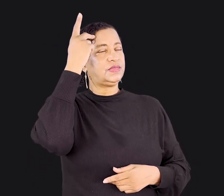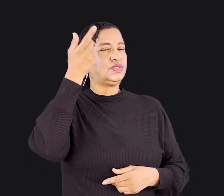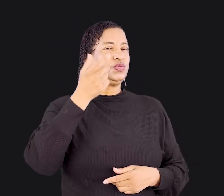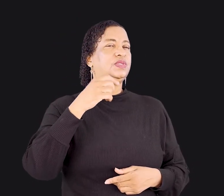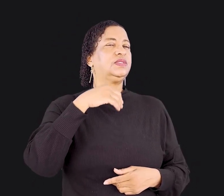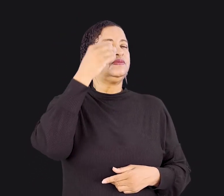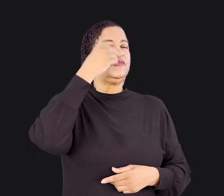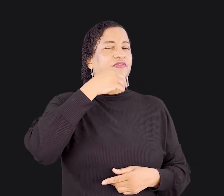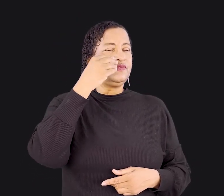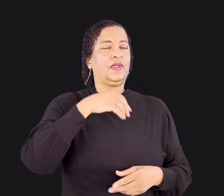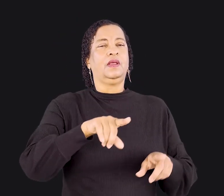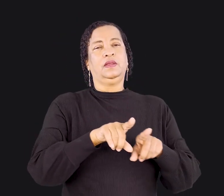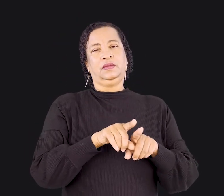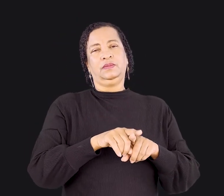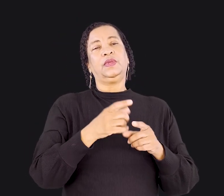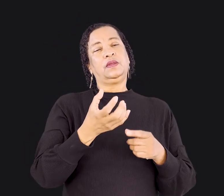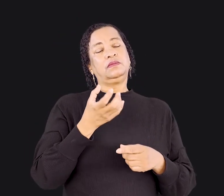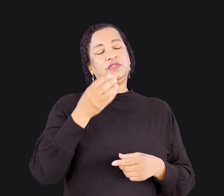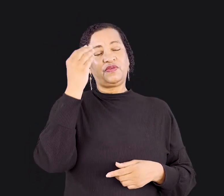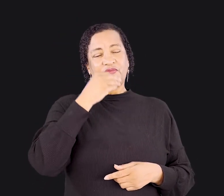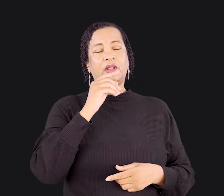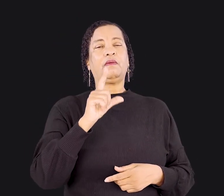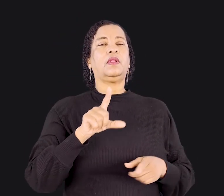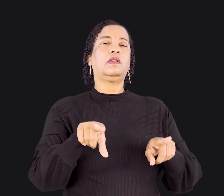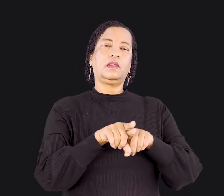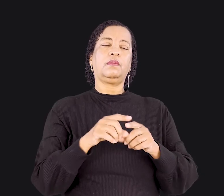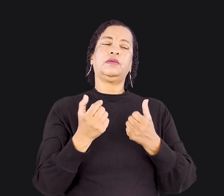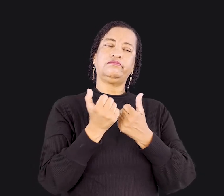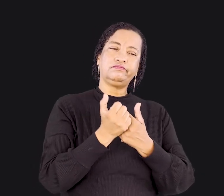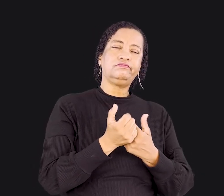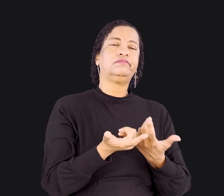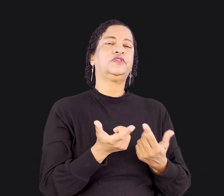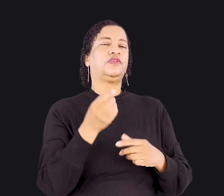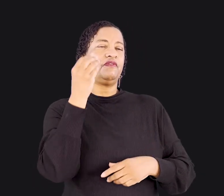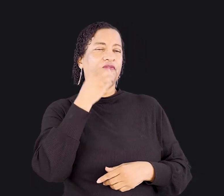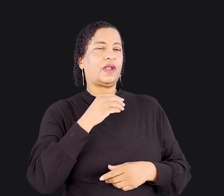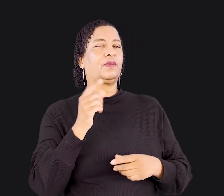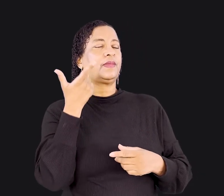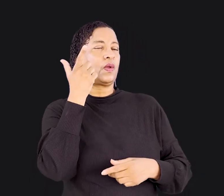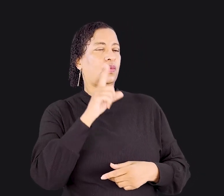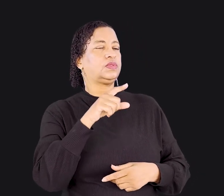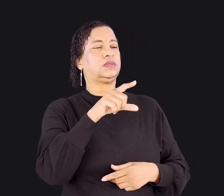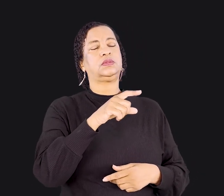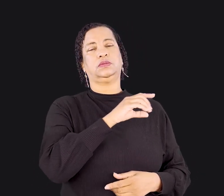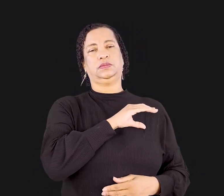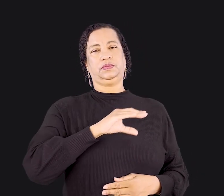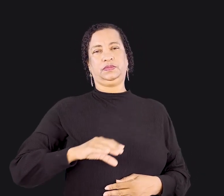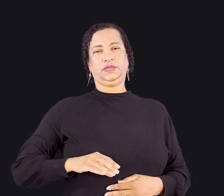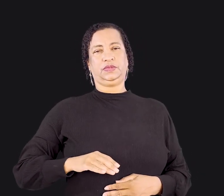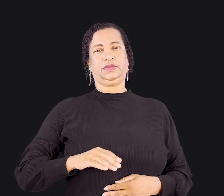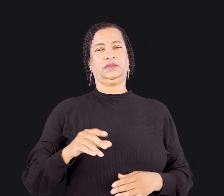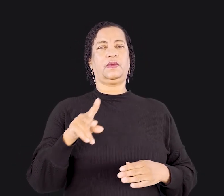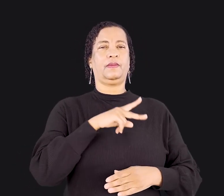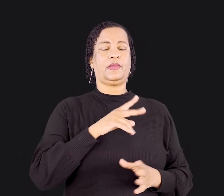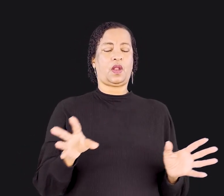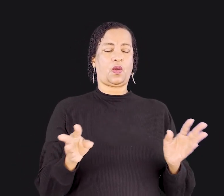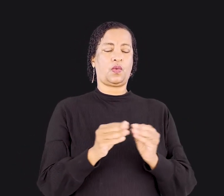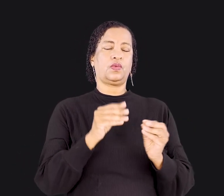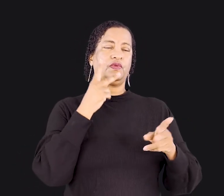fracos, ele estava disposto a se tornar fraco para ganhá-los para Cristo. Paulo conclui dizendo, Faço tudo